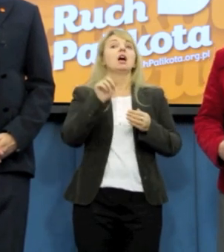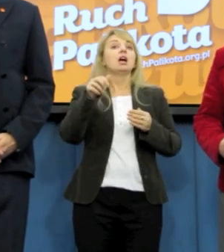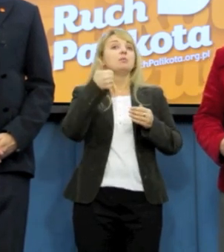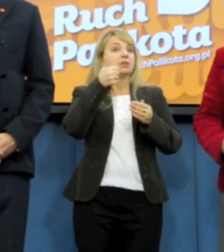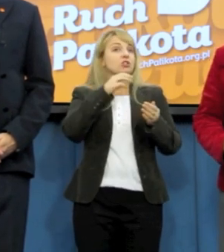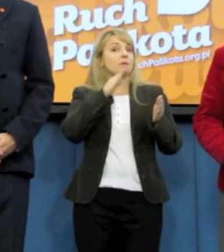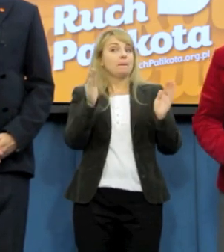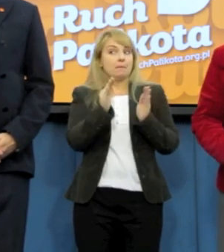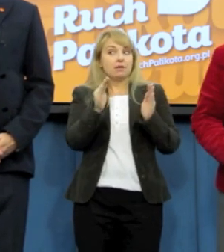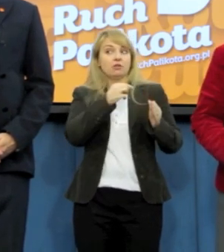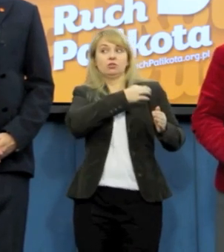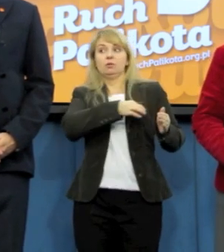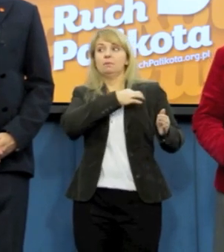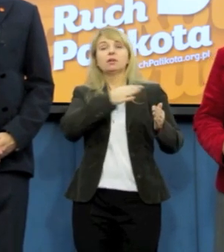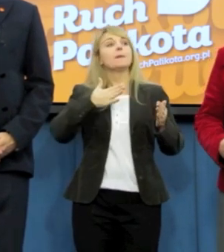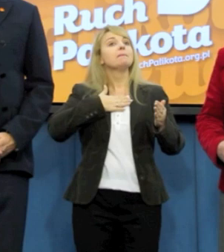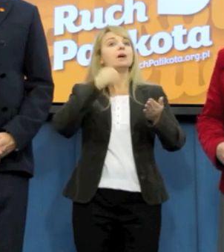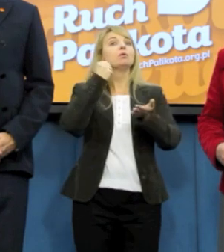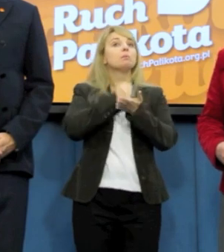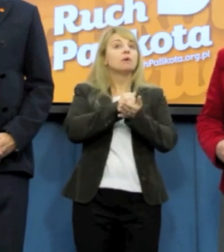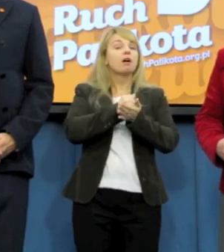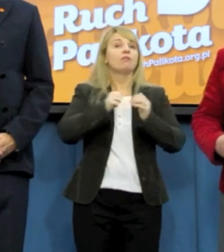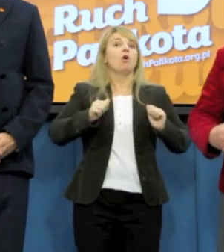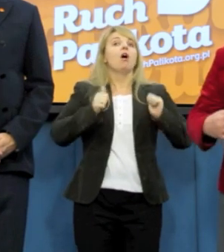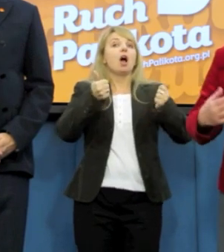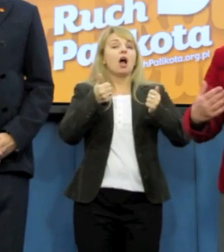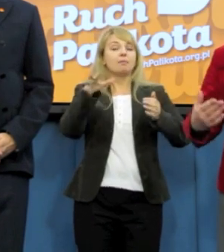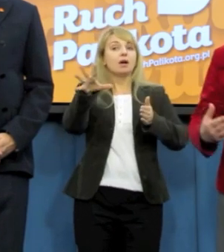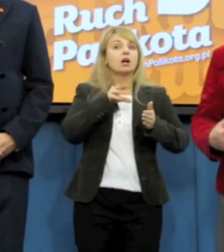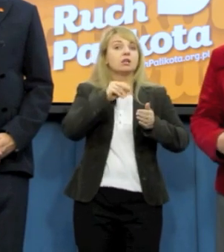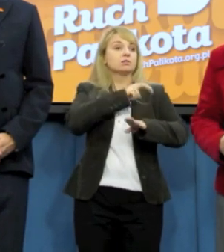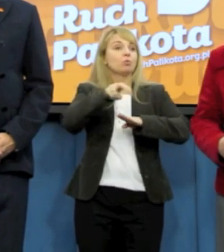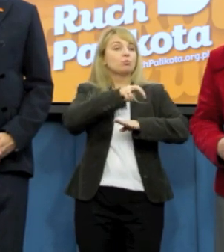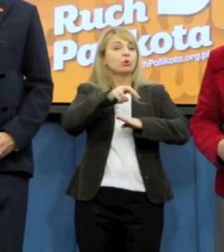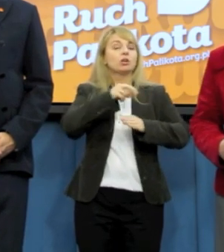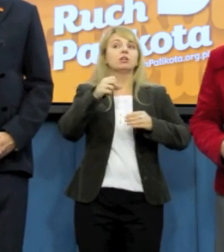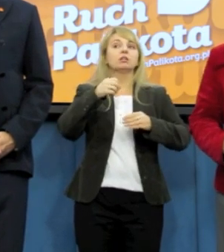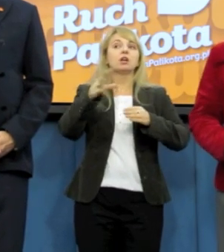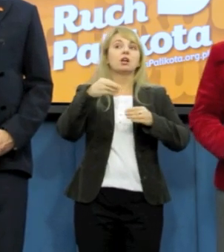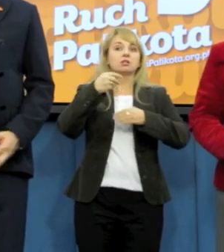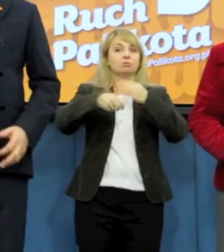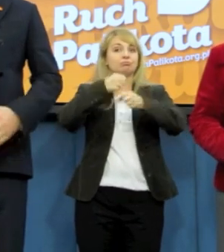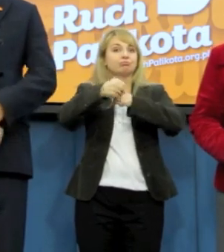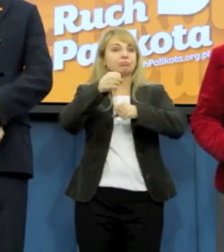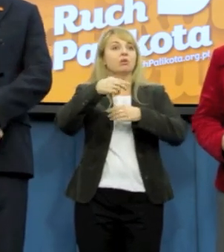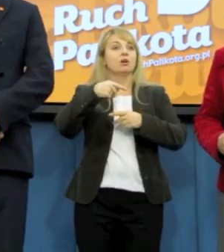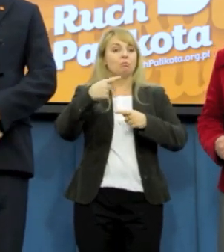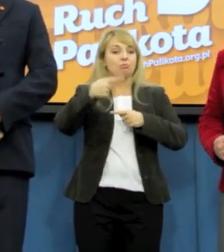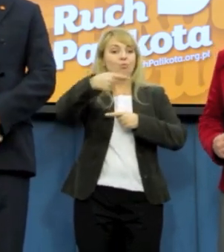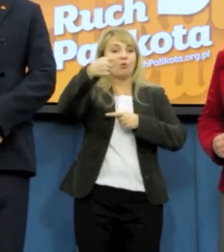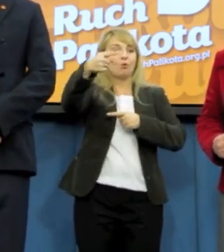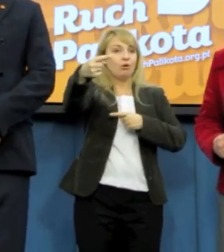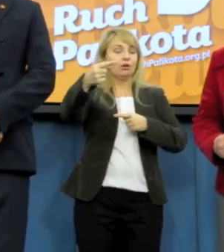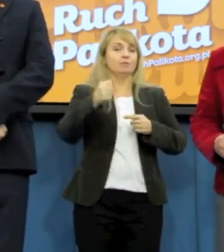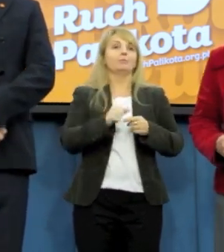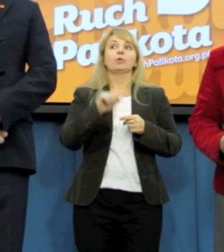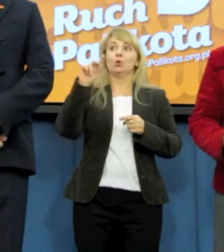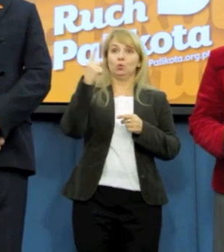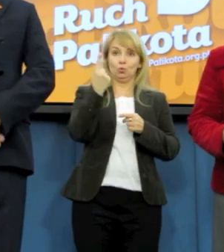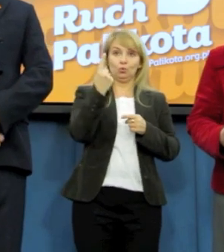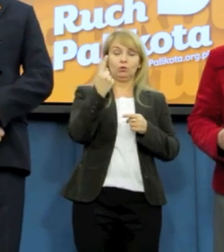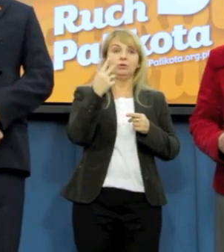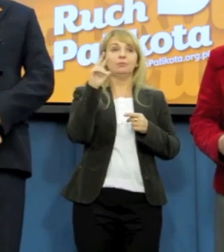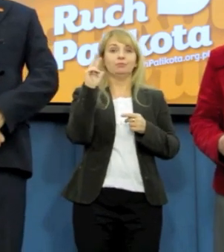prawa, mają prawo do tego, żeby nad ich projektami procedować. Więc to jest pierwsza kwestia. Po drugie,